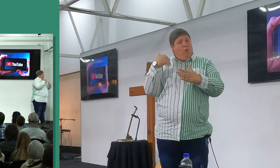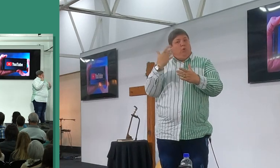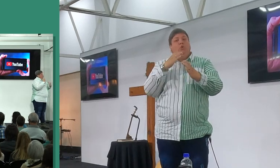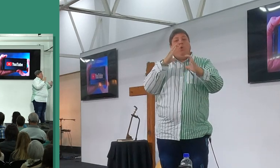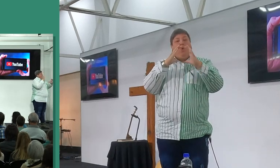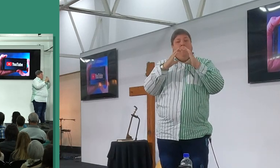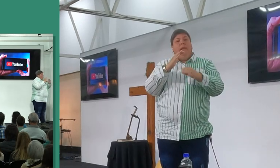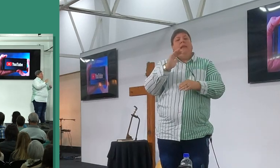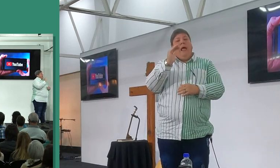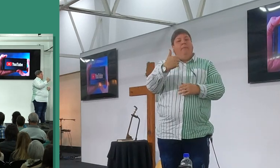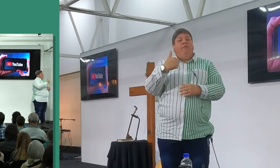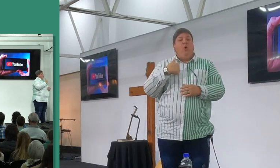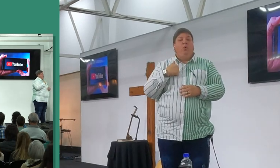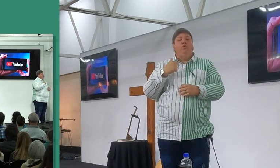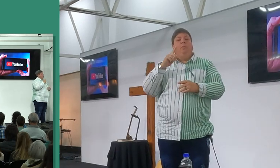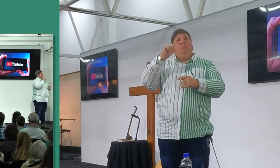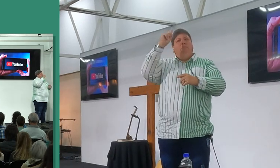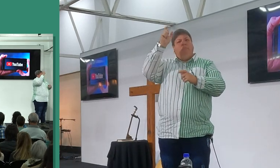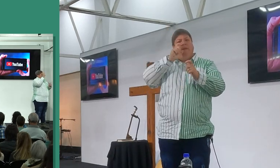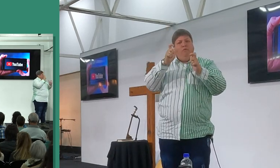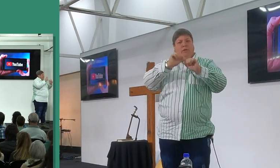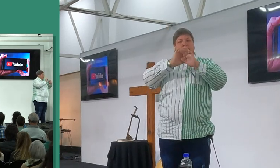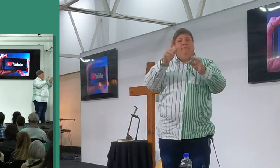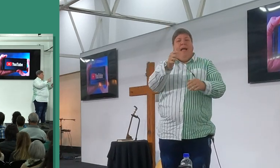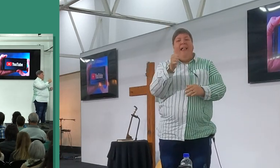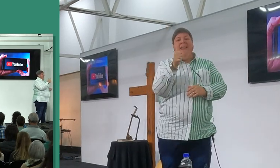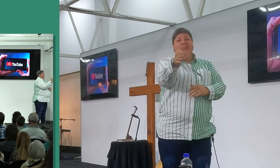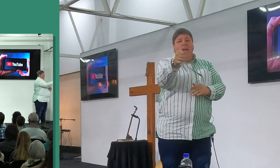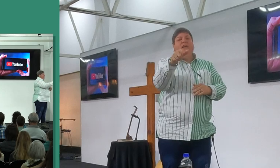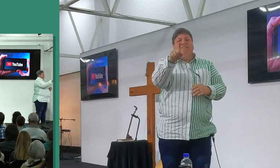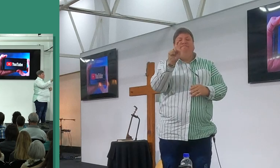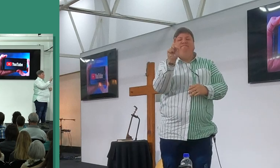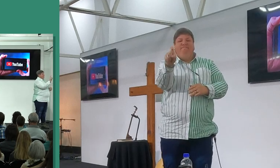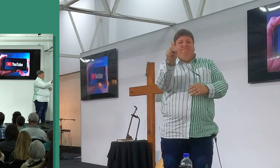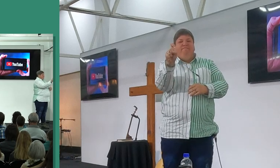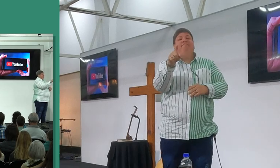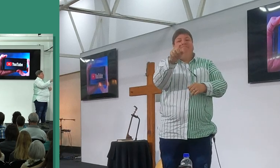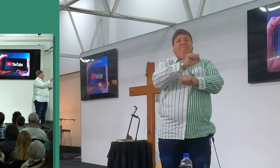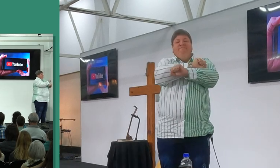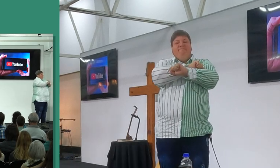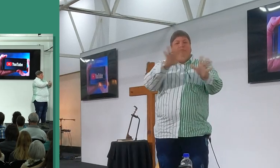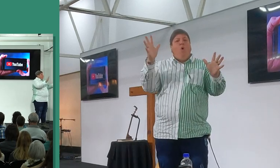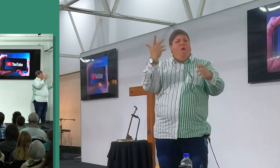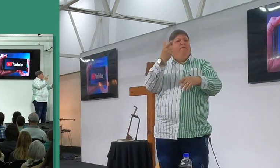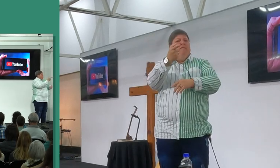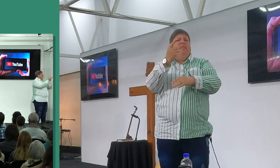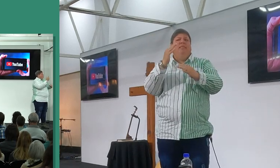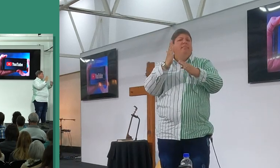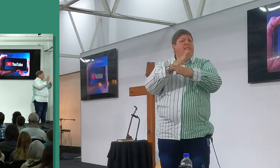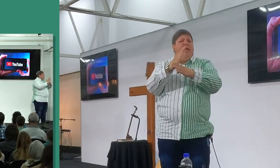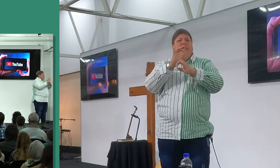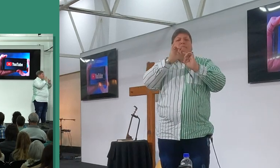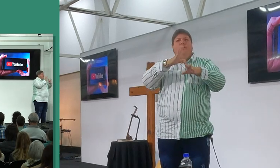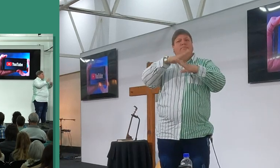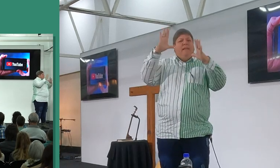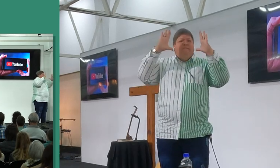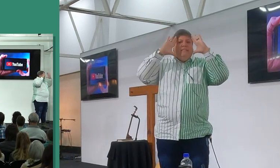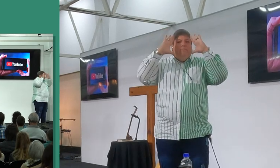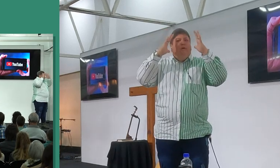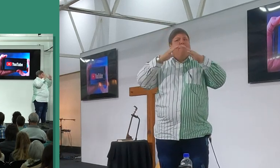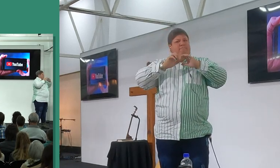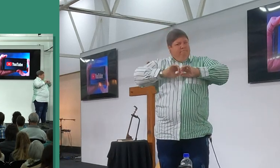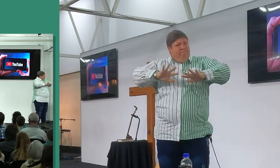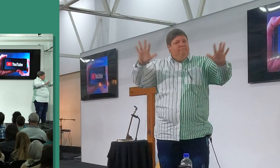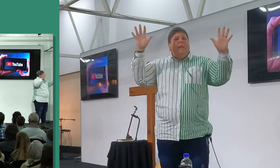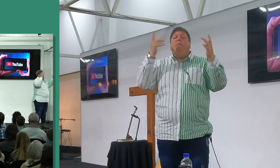so help ons asjeblief om die woord van die heren uit te kry, druk op die like knoppie, op subscribe, en, of deel die boodskap ook op Facebook, waar jy is, net vir ons om